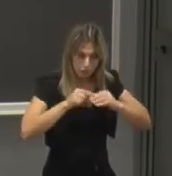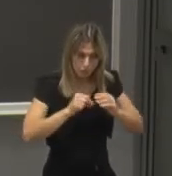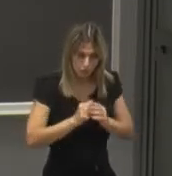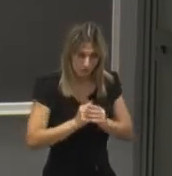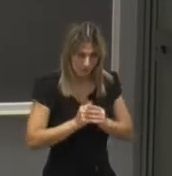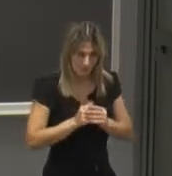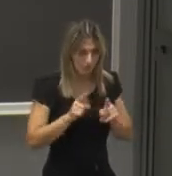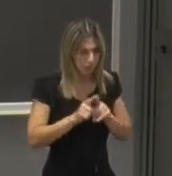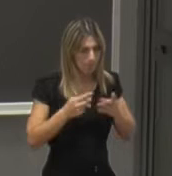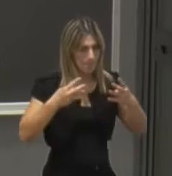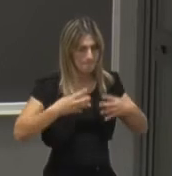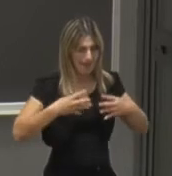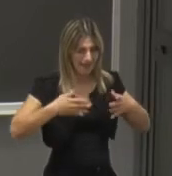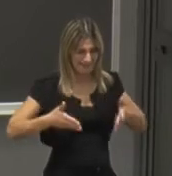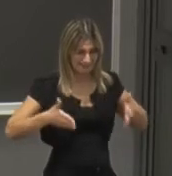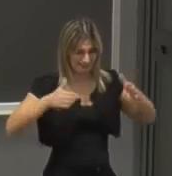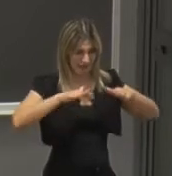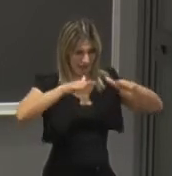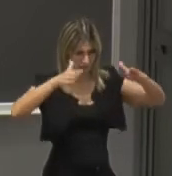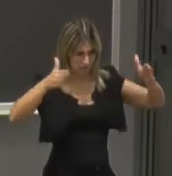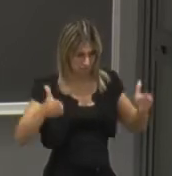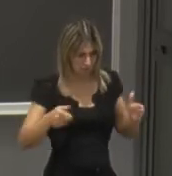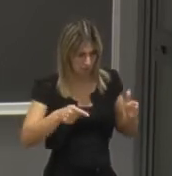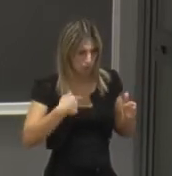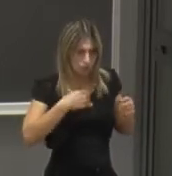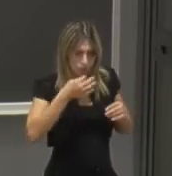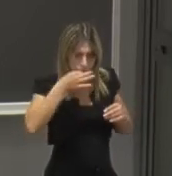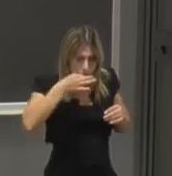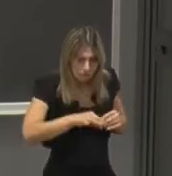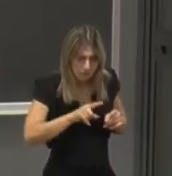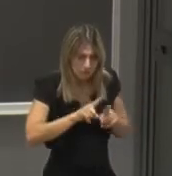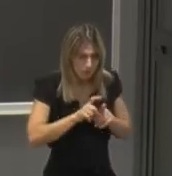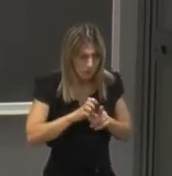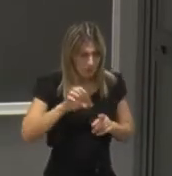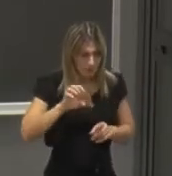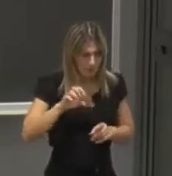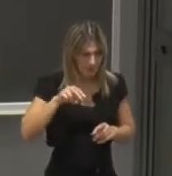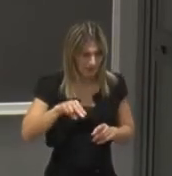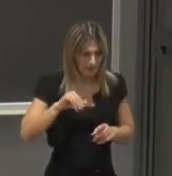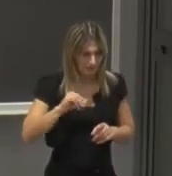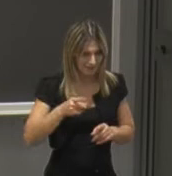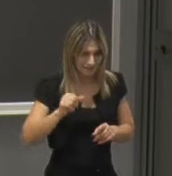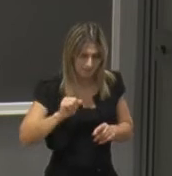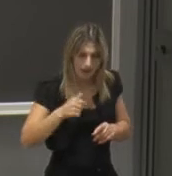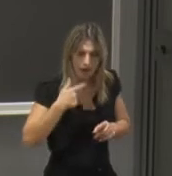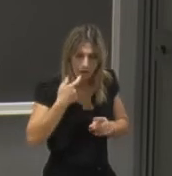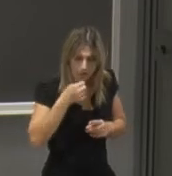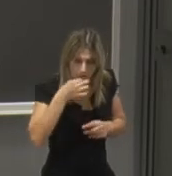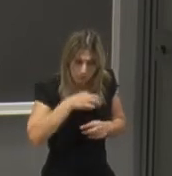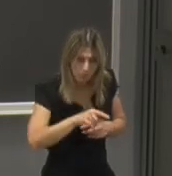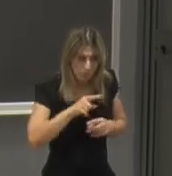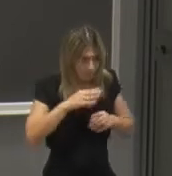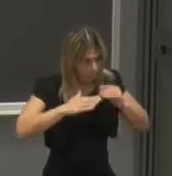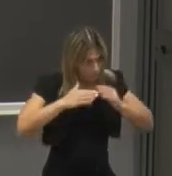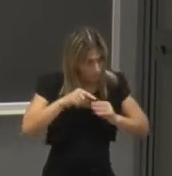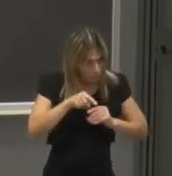macchinario Colossus che riuscì a decriptare Enigma ma la costruzione di questo macchinario non